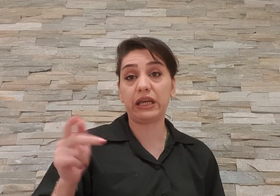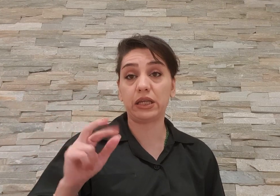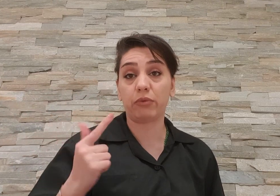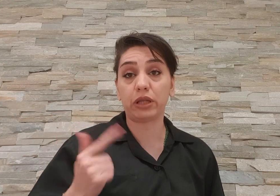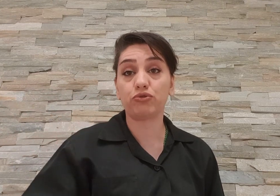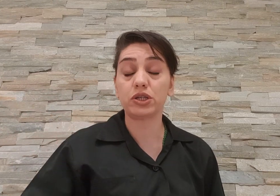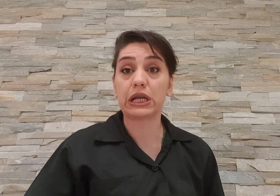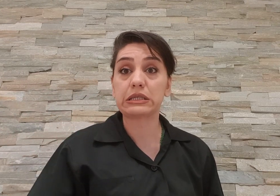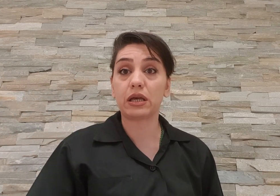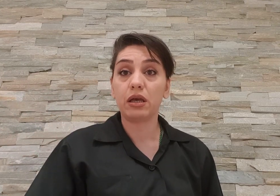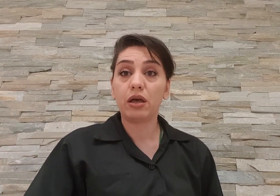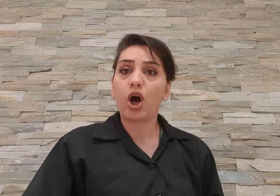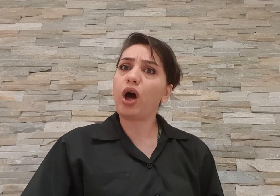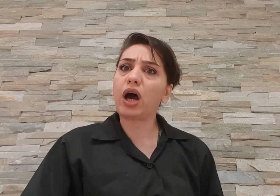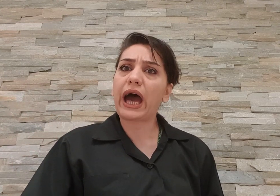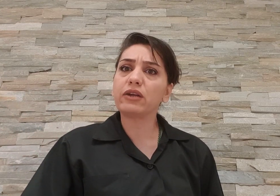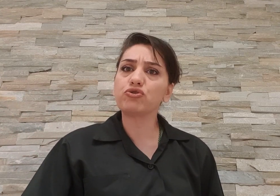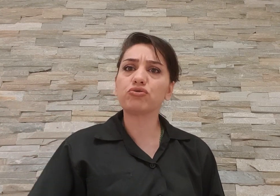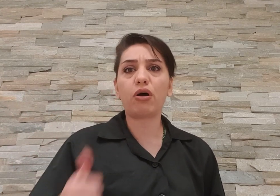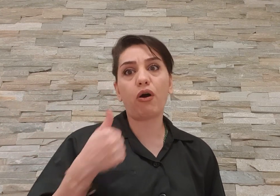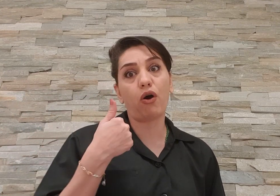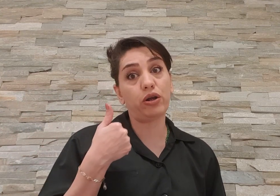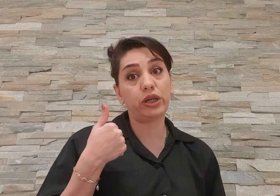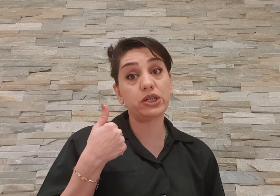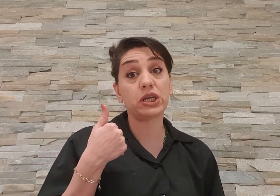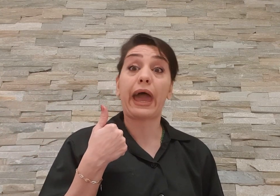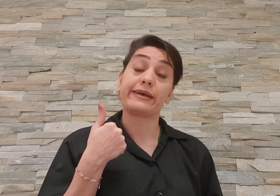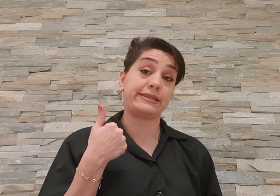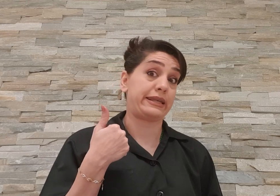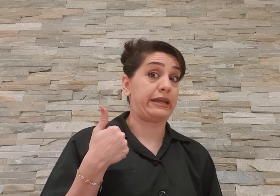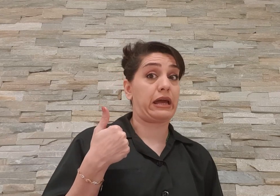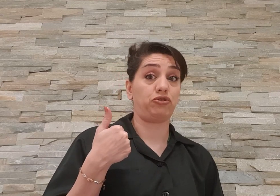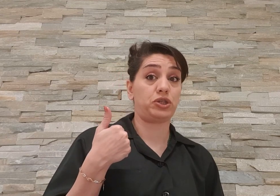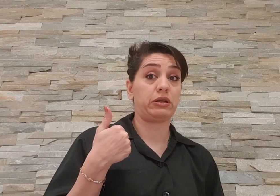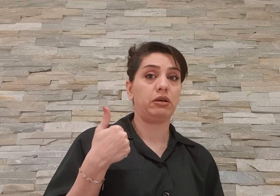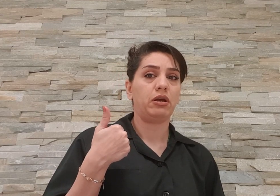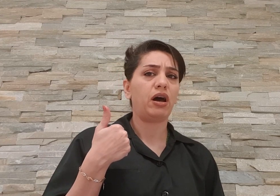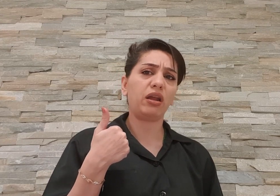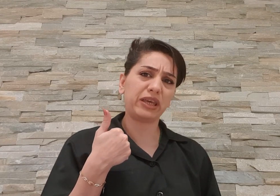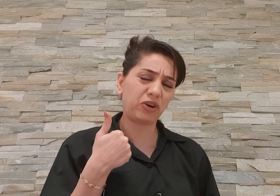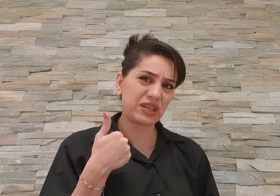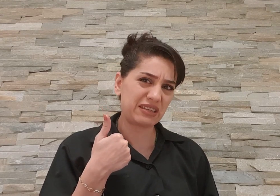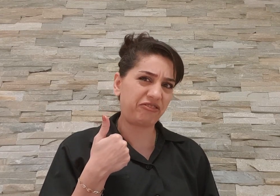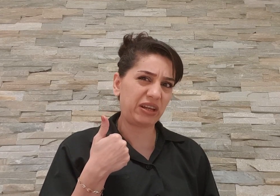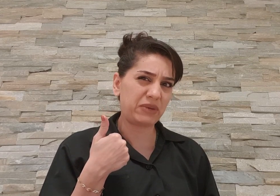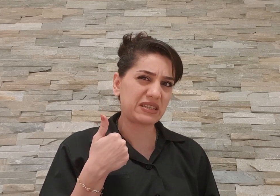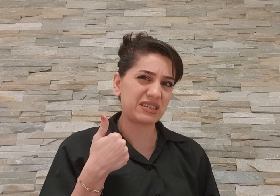یکی نبودن توی جلسه آقا هر دوشون آرایش که اصلا نداشتن حالا میگیم خواستیم فیلم بسازیم